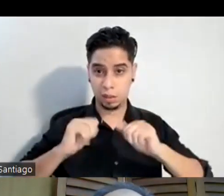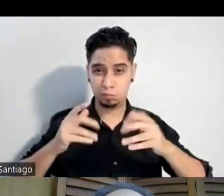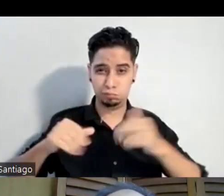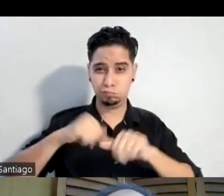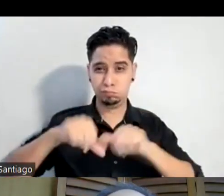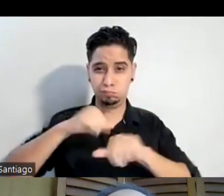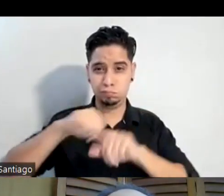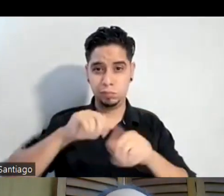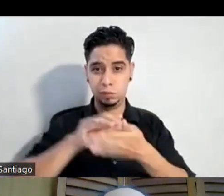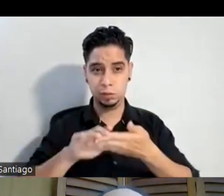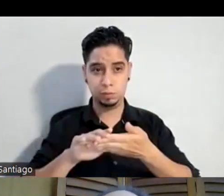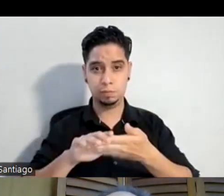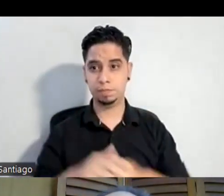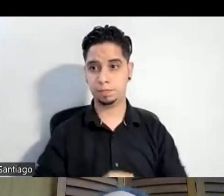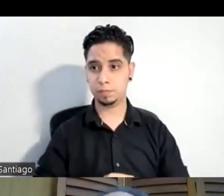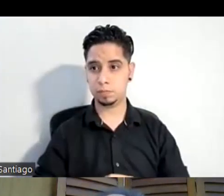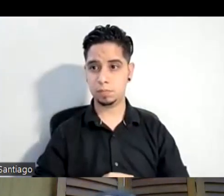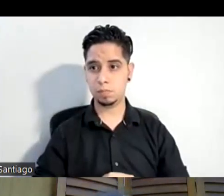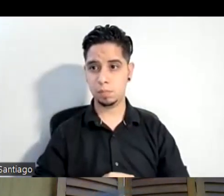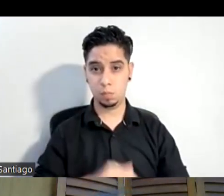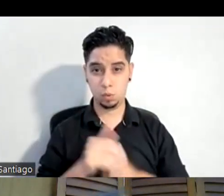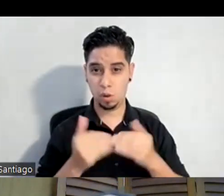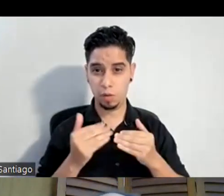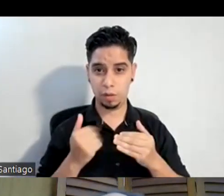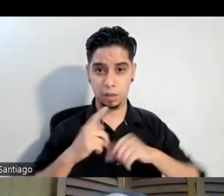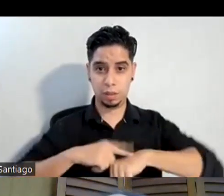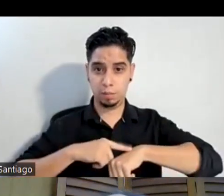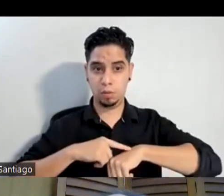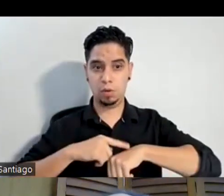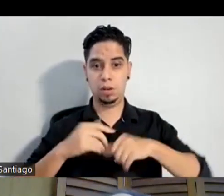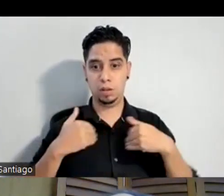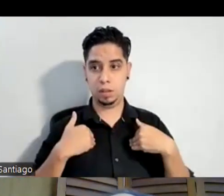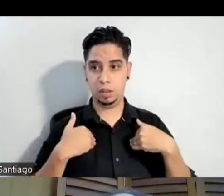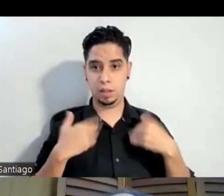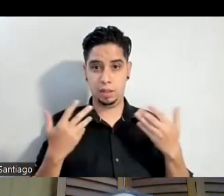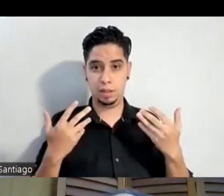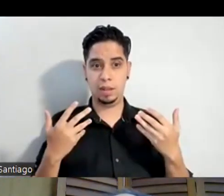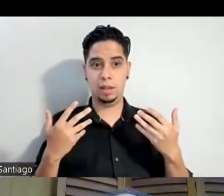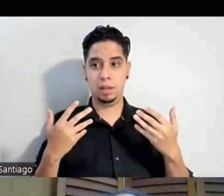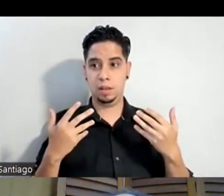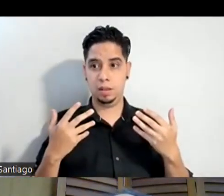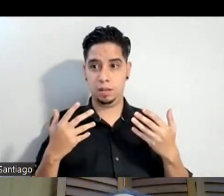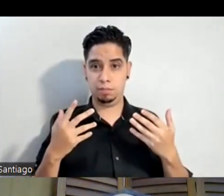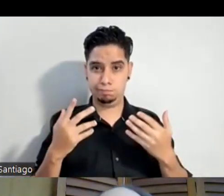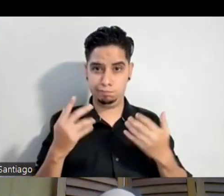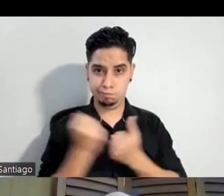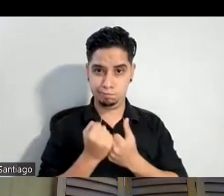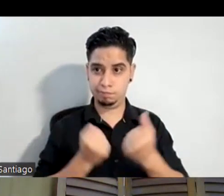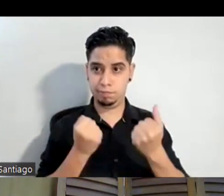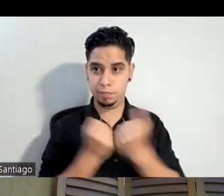no es fácil no es fácil a estas alturas mantener el el el impulso energético que tienen estos niños de 18